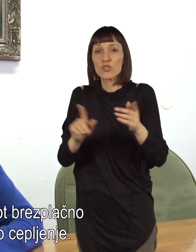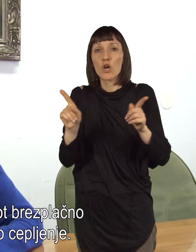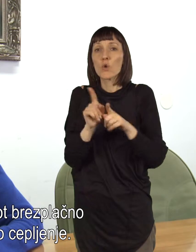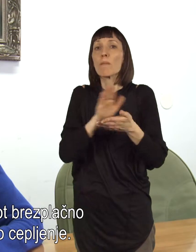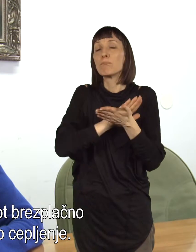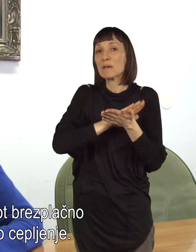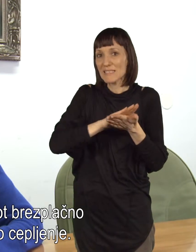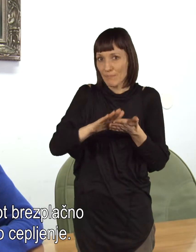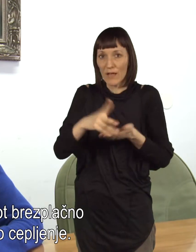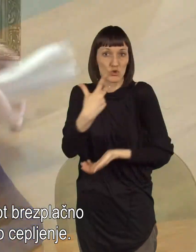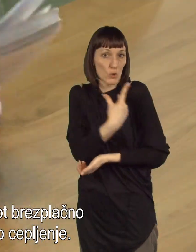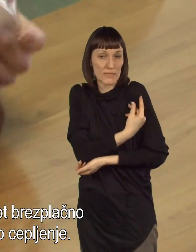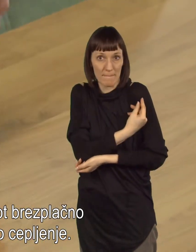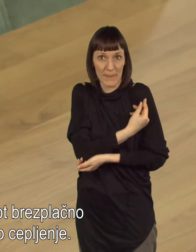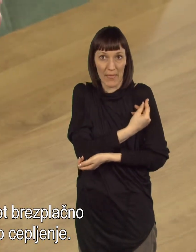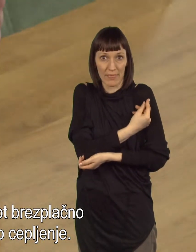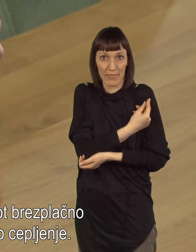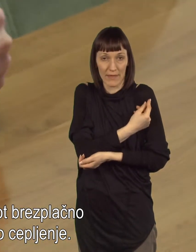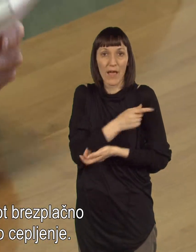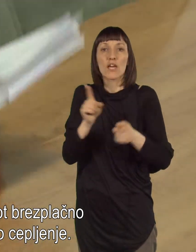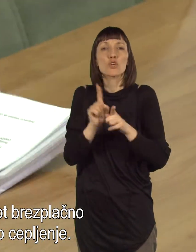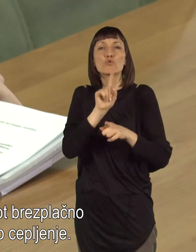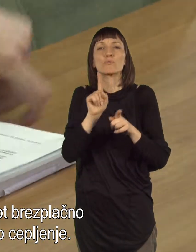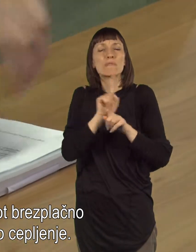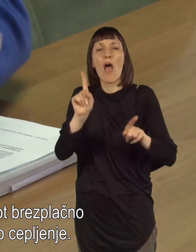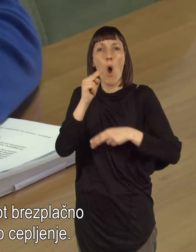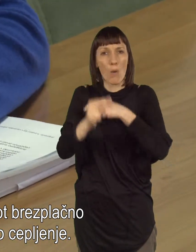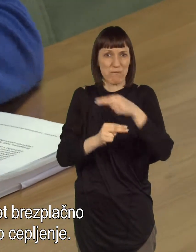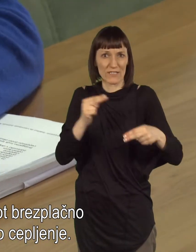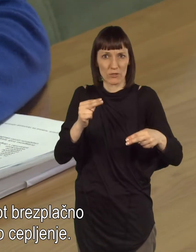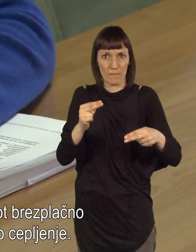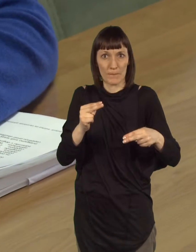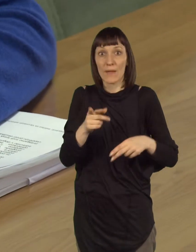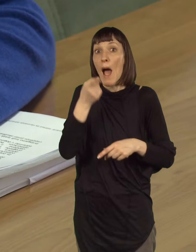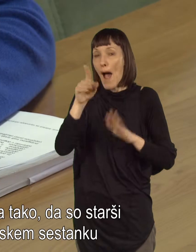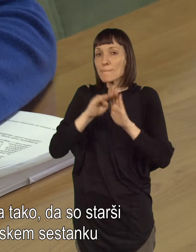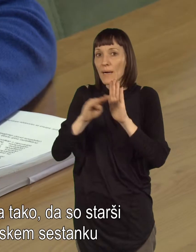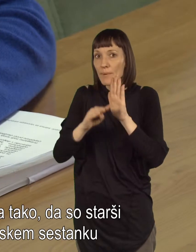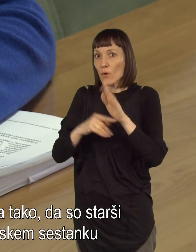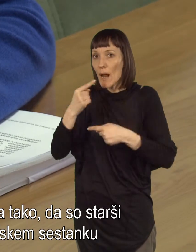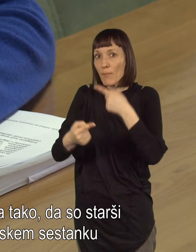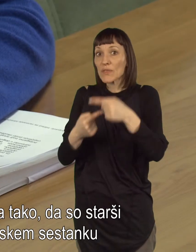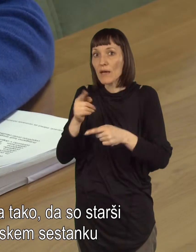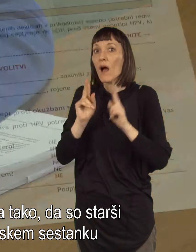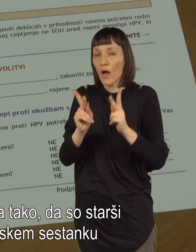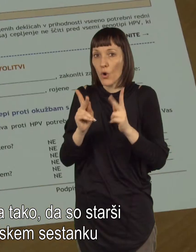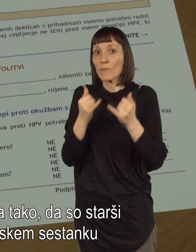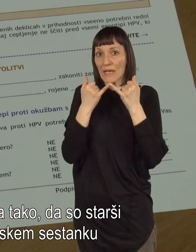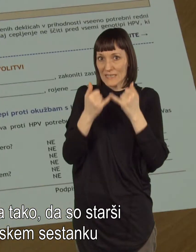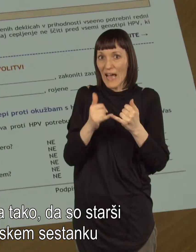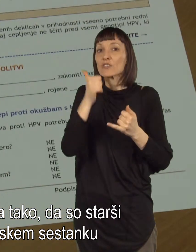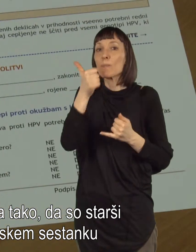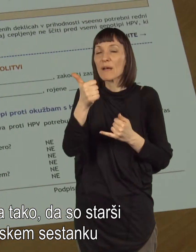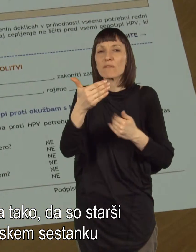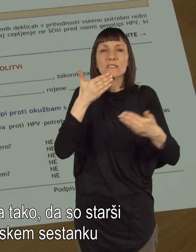začelo kot brezplačno cepljanje in kot neobvezno cepljanje. Sam program poteka pa tako, da so